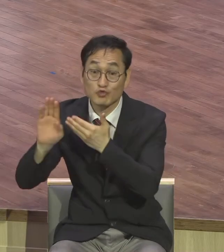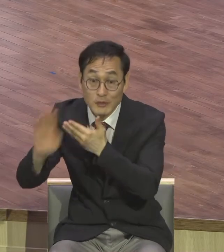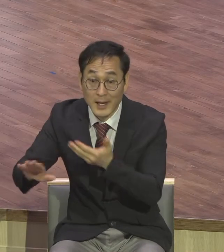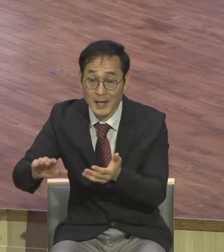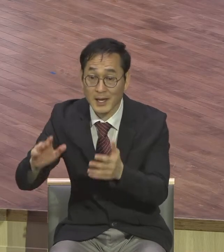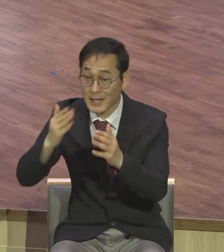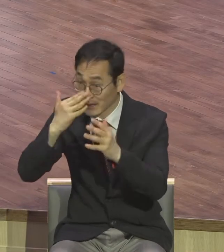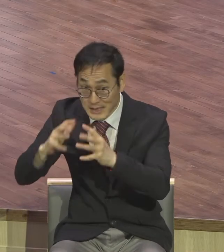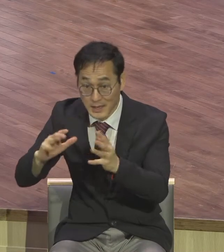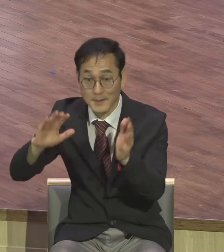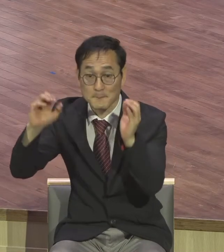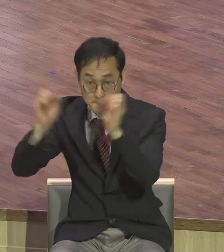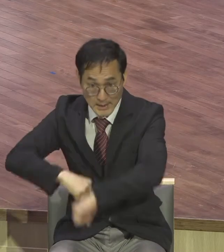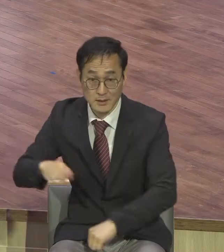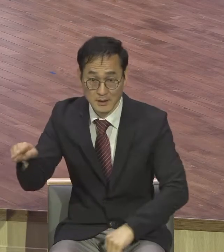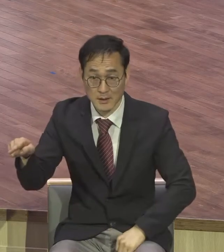주 70년